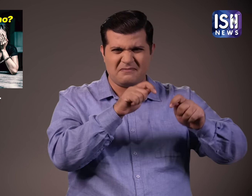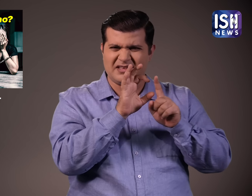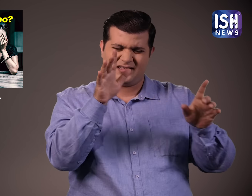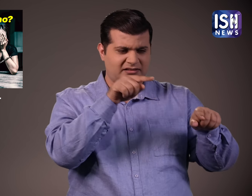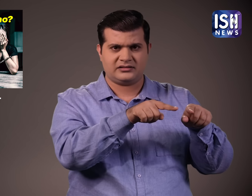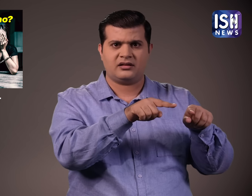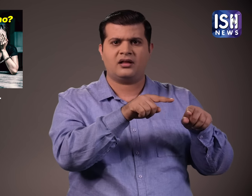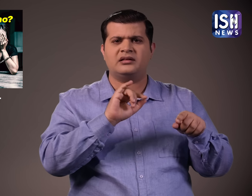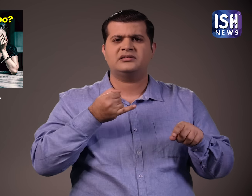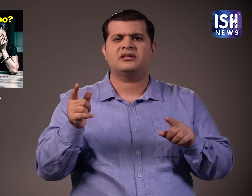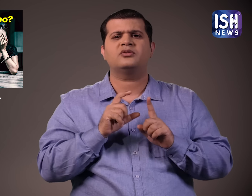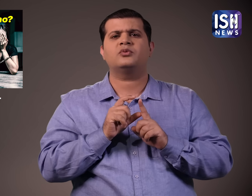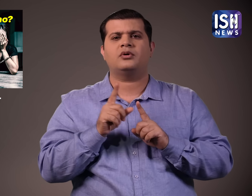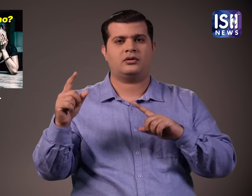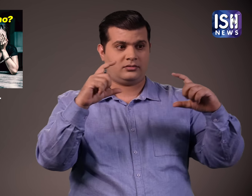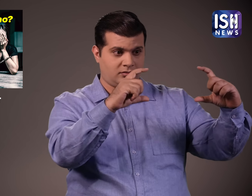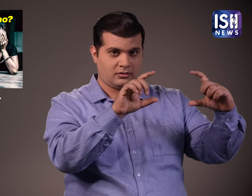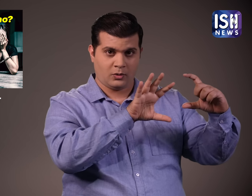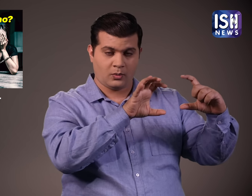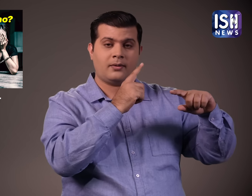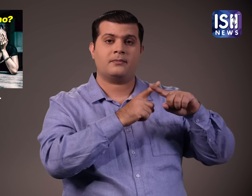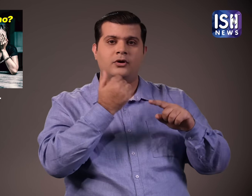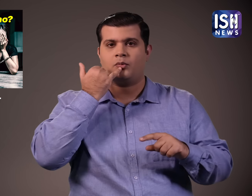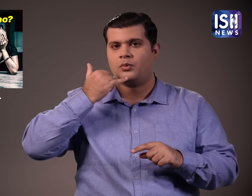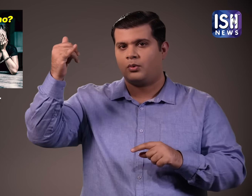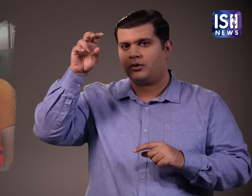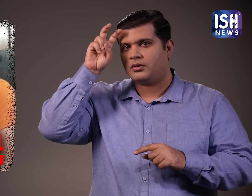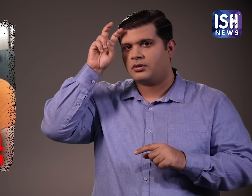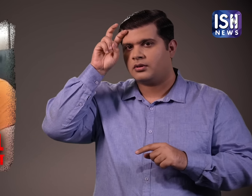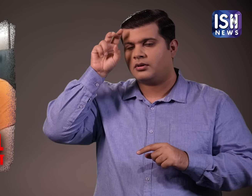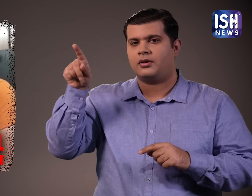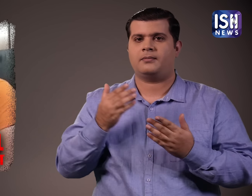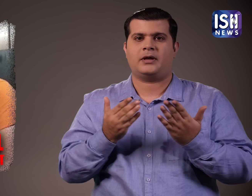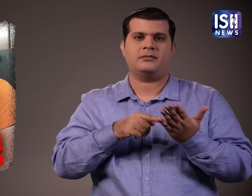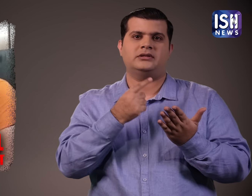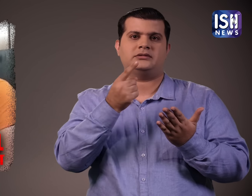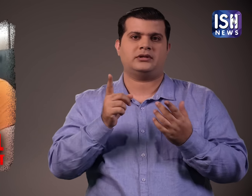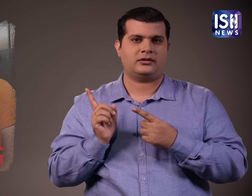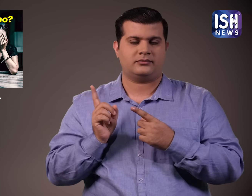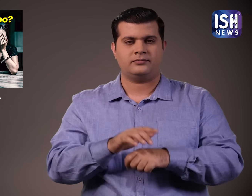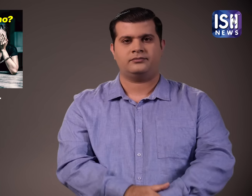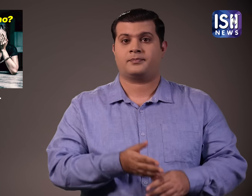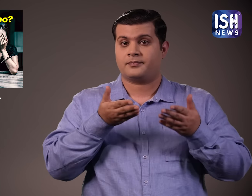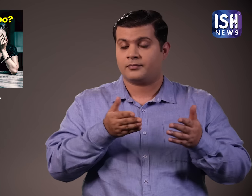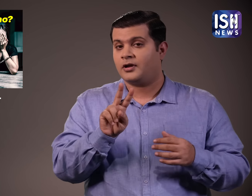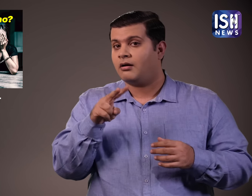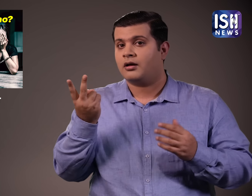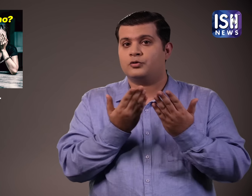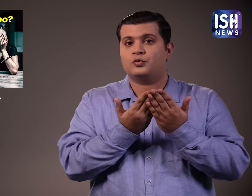अर्षद को पीट रहा था तब जय क्या कर रहा था प्लस उसने जगबाल को कॉल किया था ऐसा पेपर में कहा गया है अब